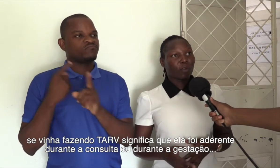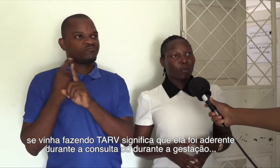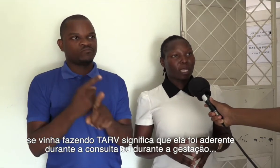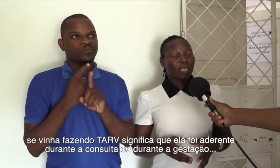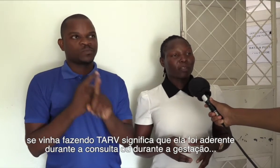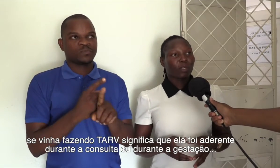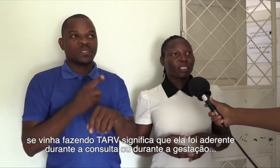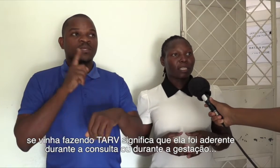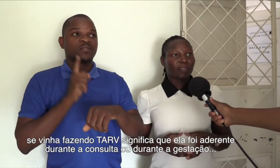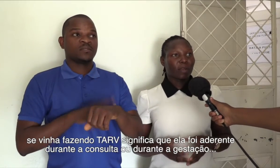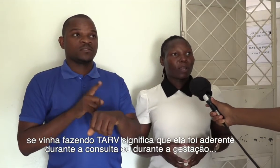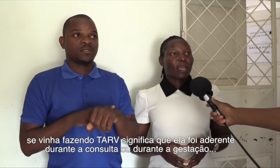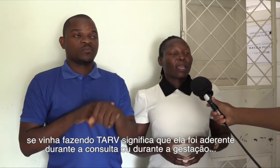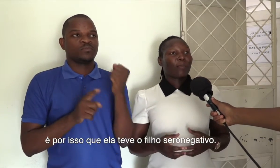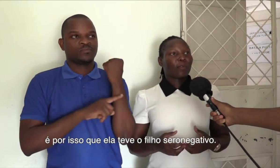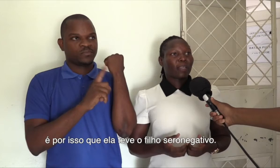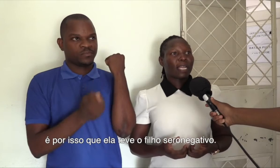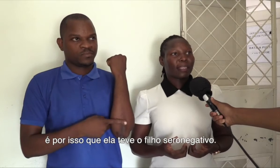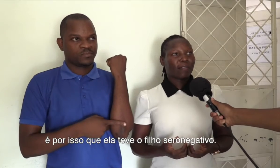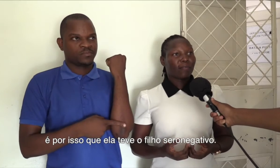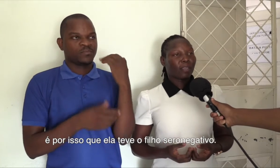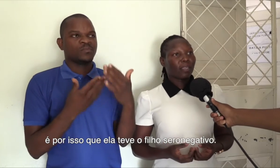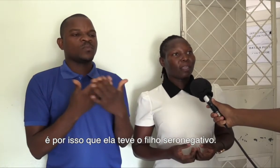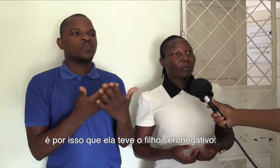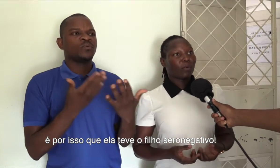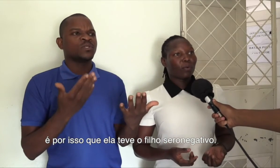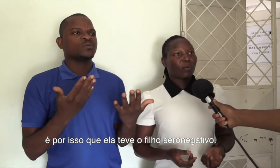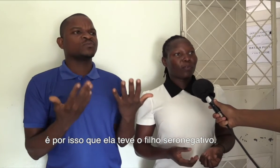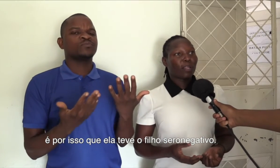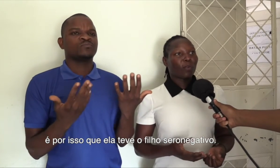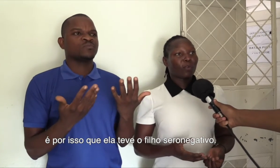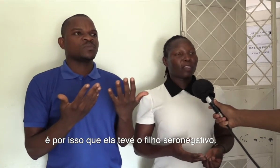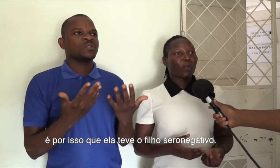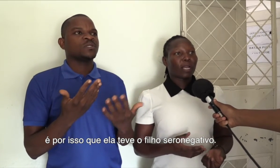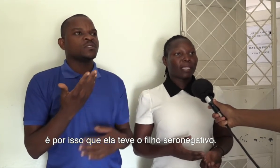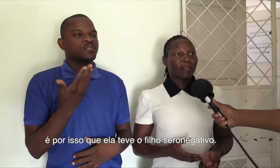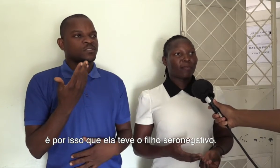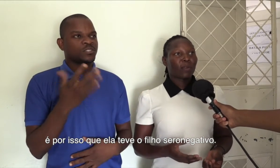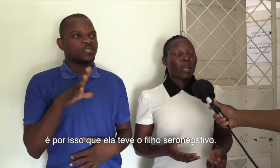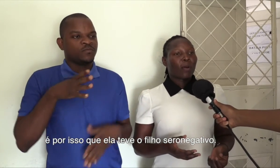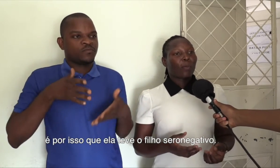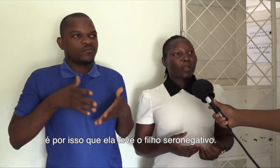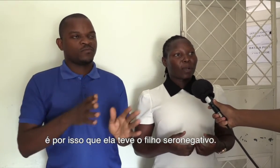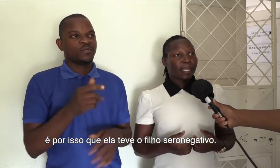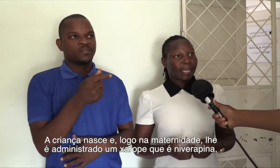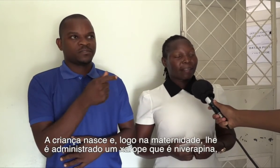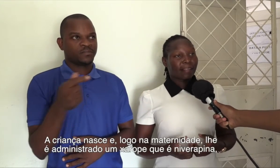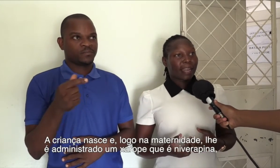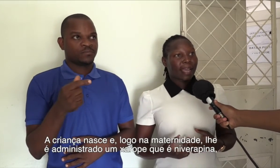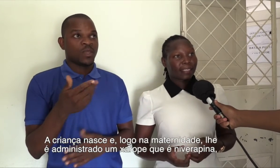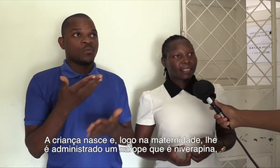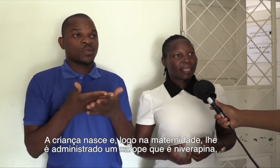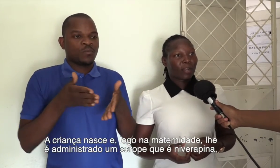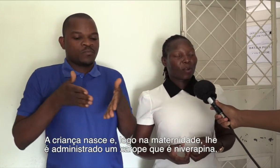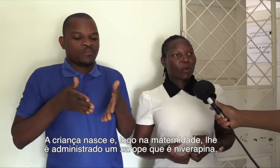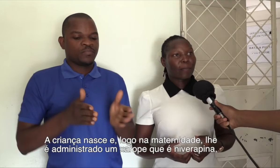consulta ou durante a sua gestação. É por isso que ela teve o filho seronegativo. Porque quando a criança